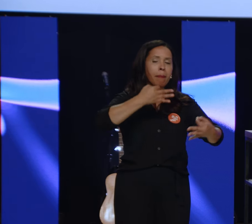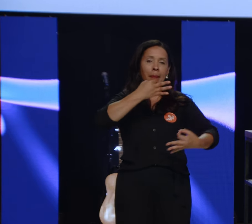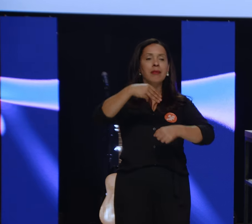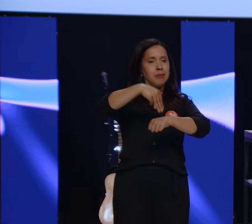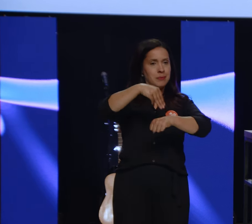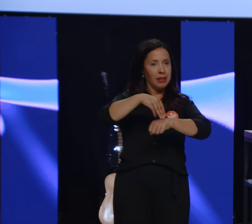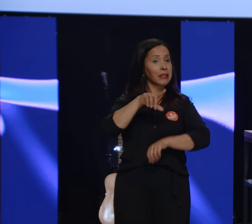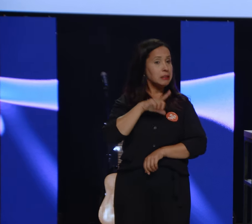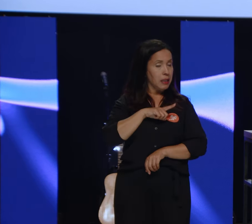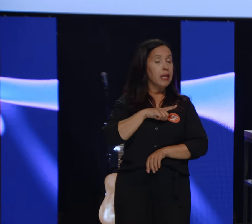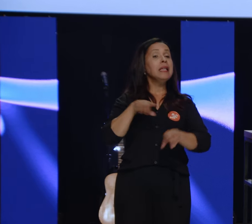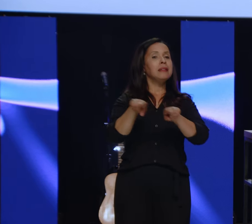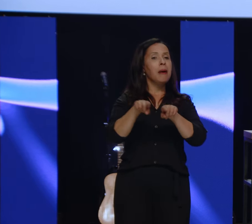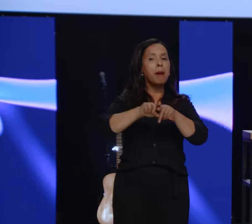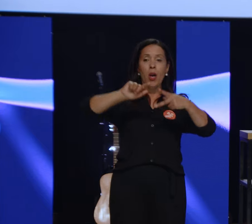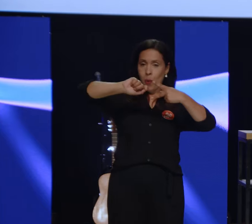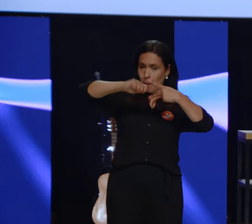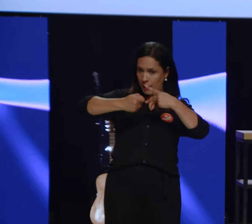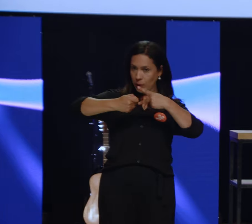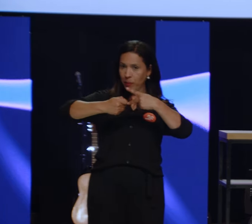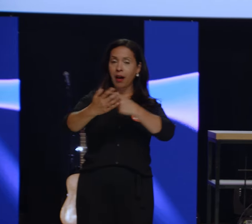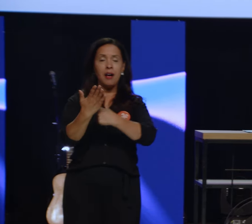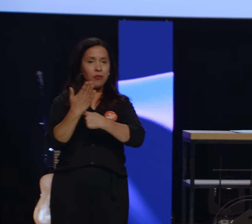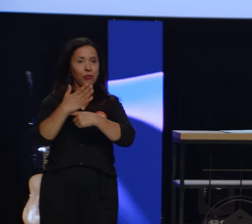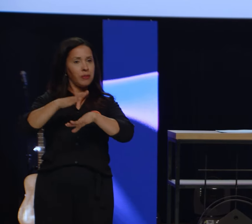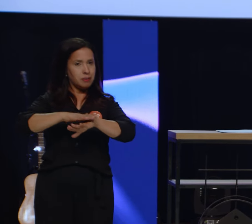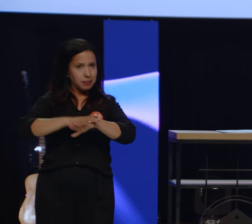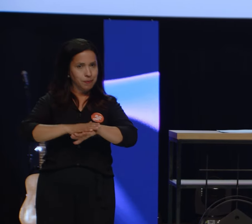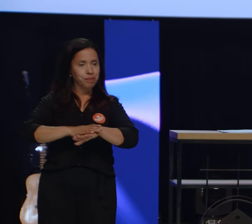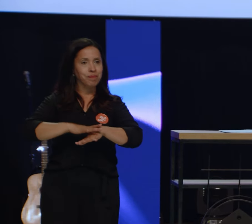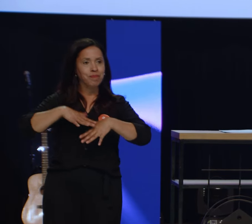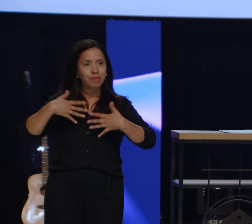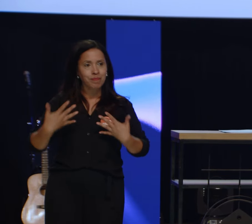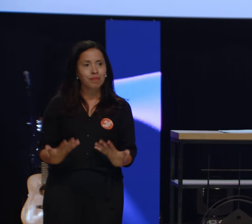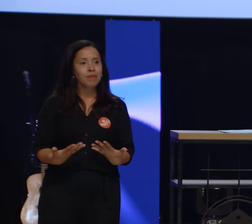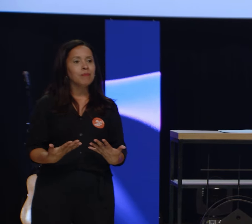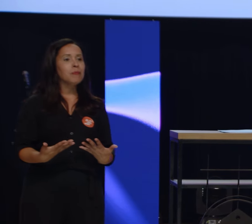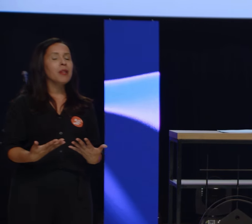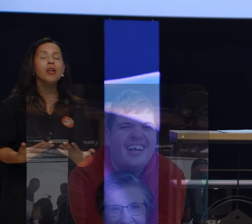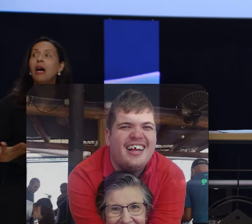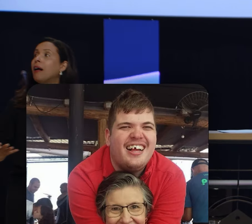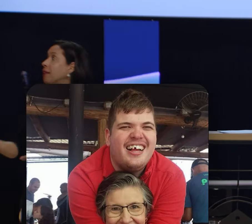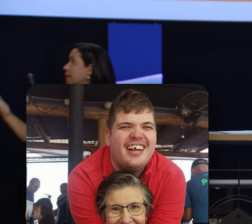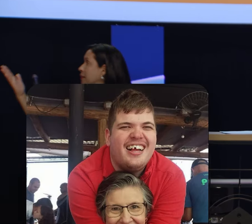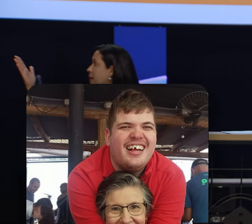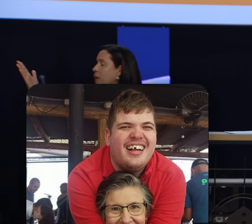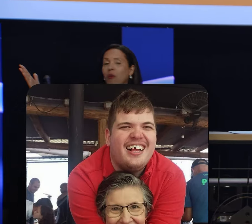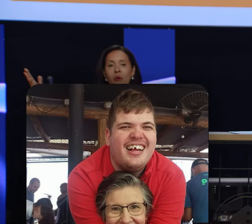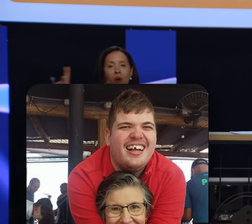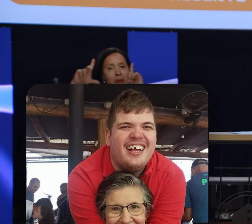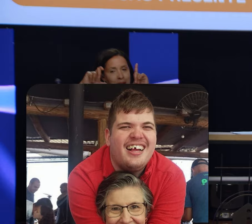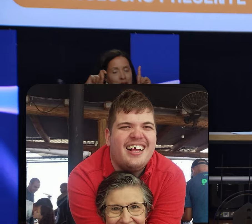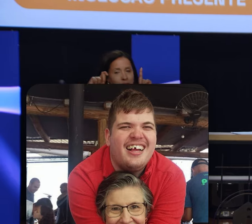Pix para você fazer a sua contribuição. Queridos, eu vou aparecer ali agora uma fotinha do meu filho. Eu sou uma mãe